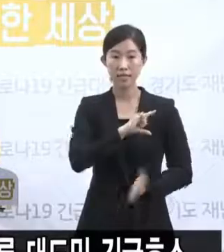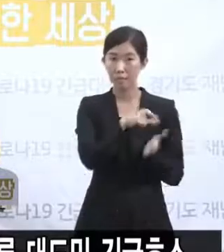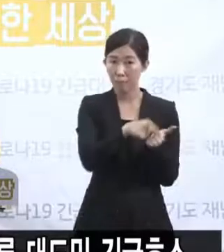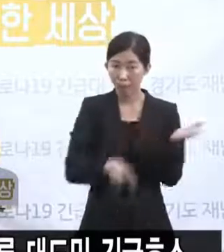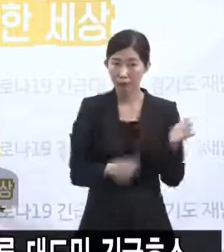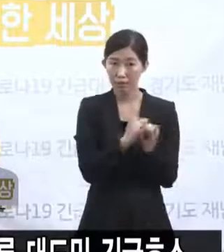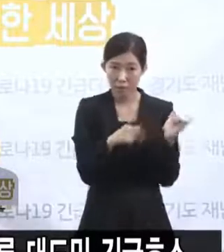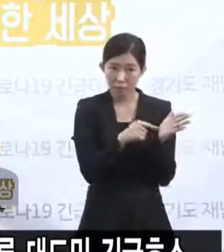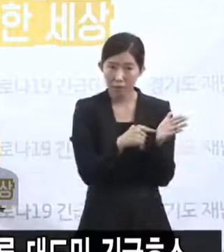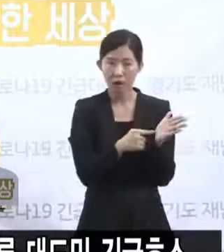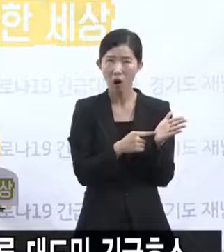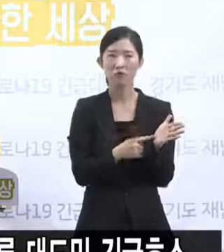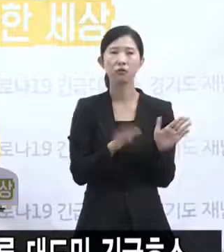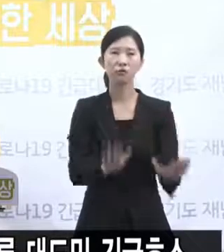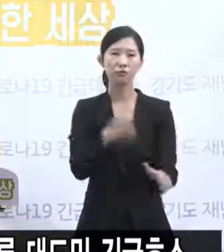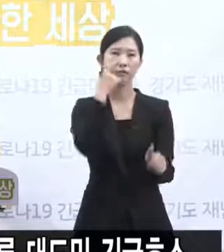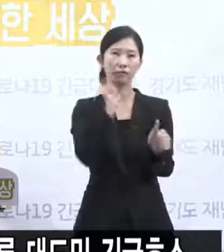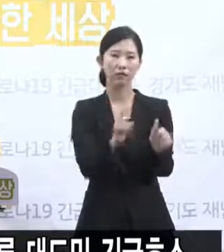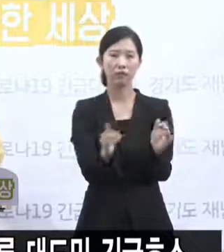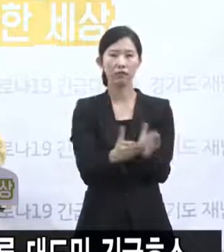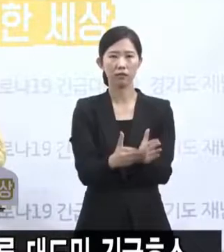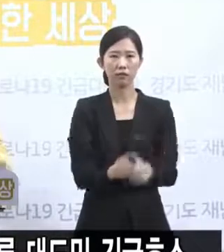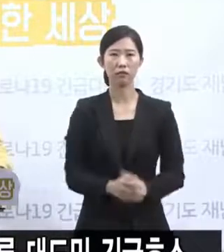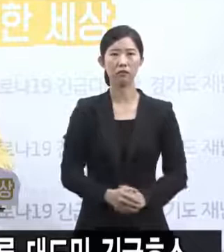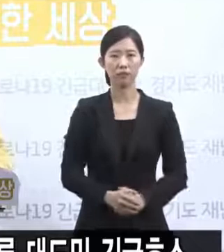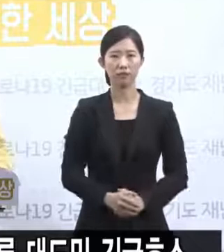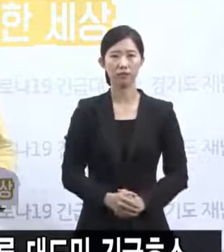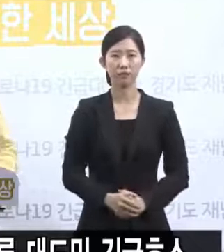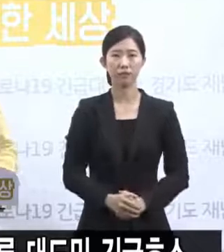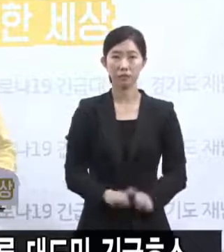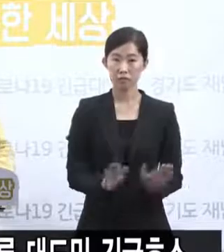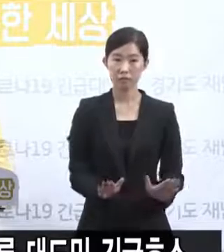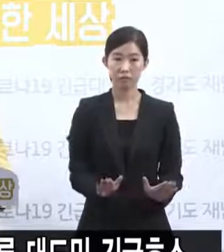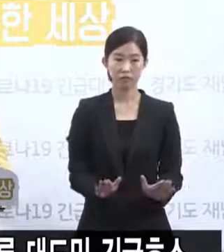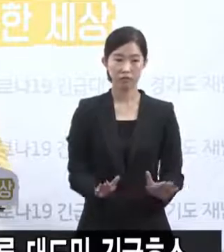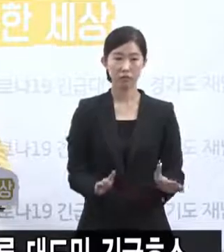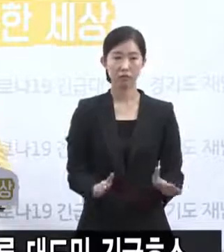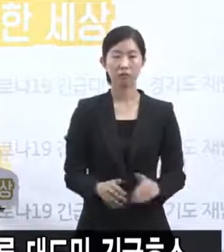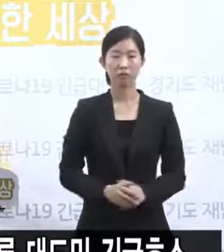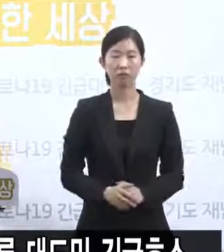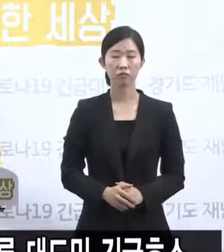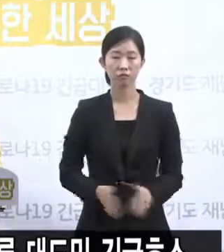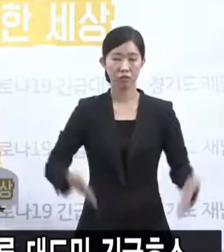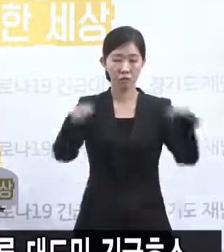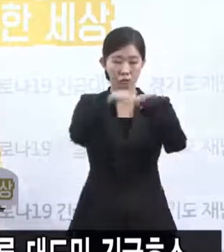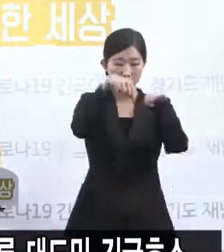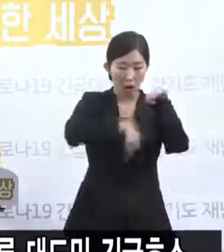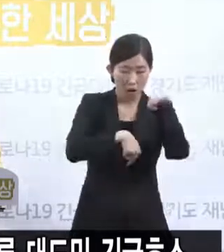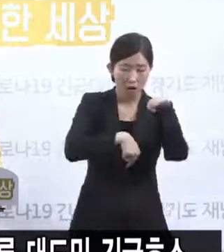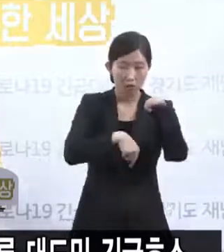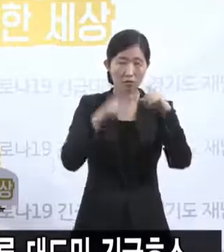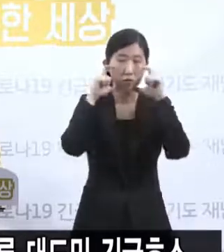현재 확진됐습니다. 오히려 실내에서 같이 마스크를 벗고서 접촉한 경우보다